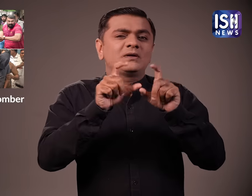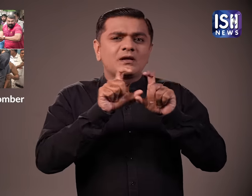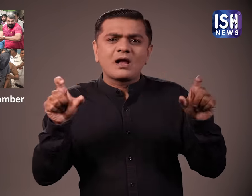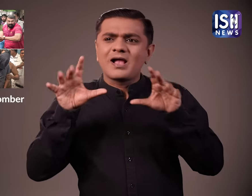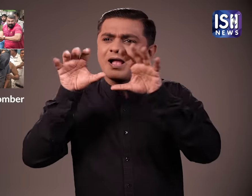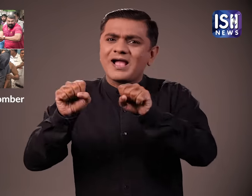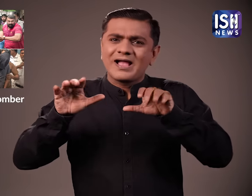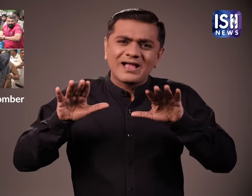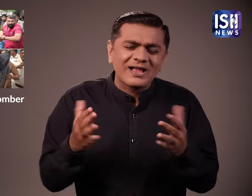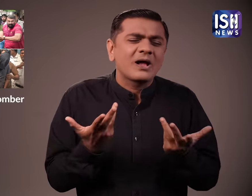किया